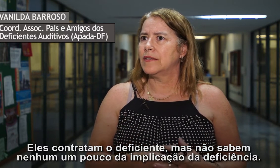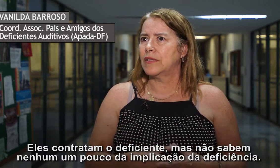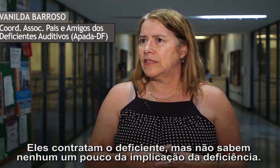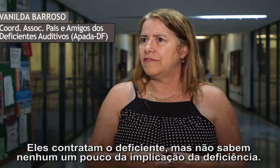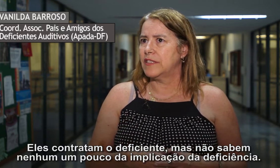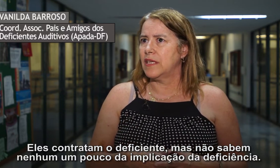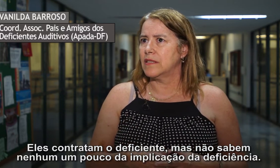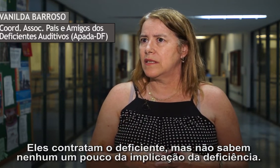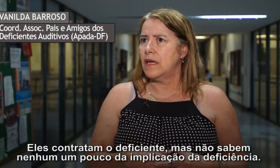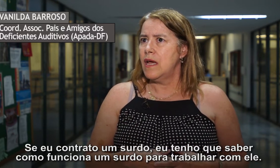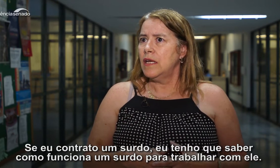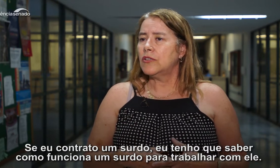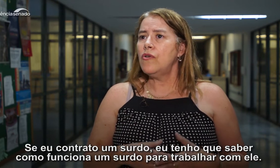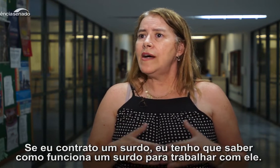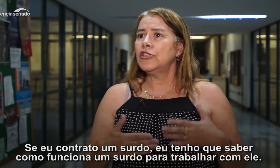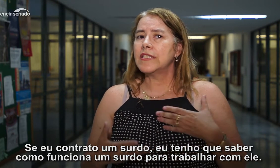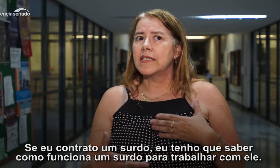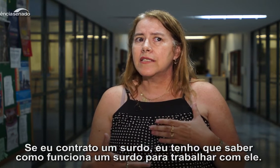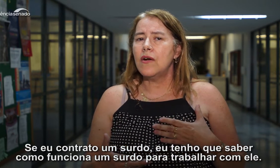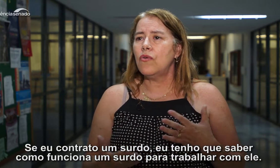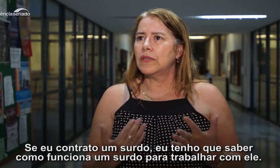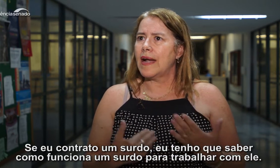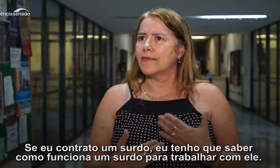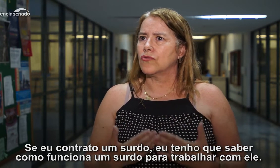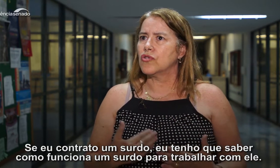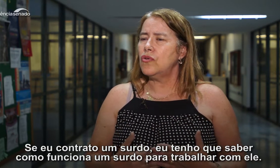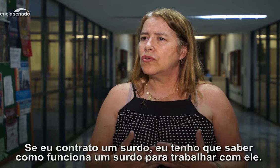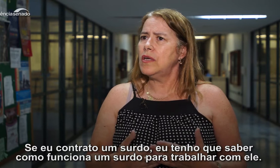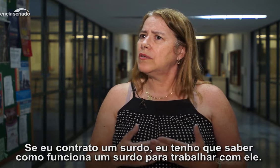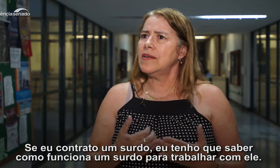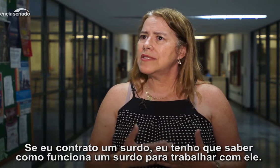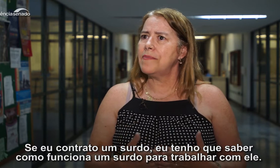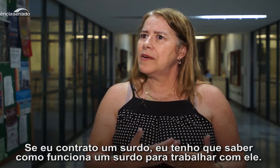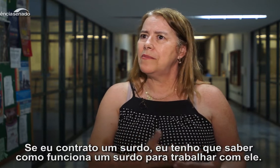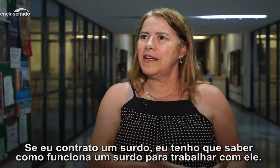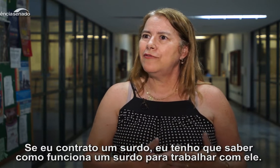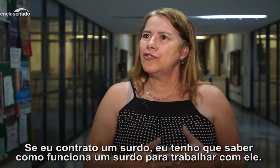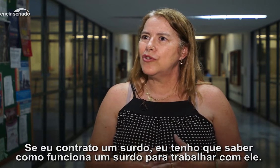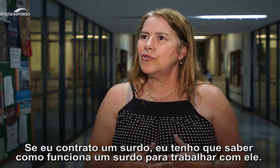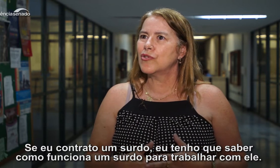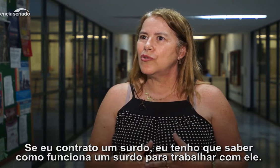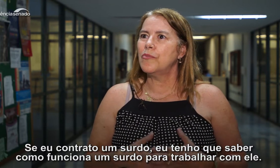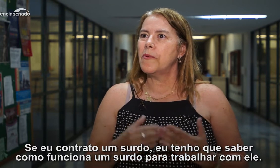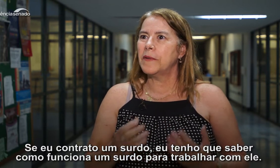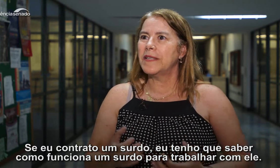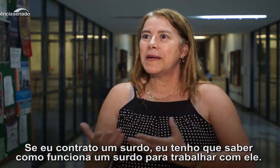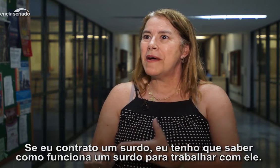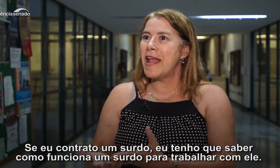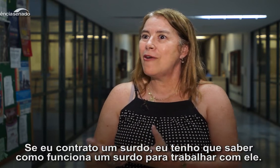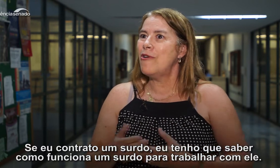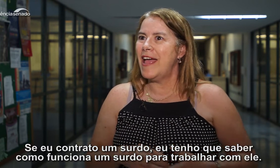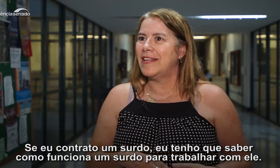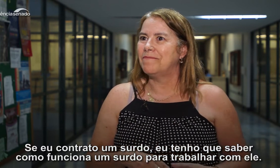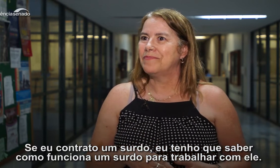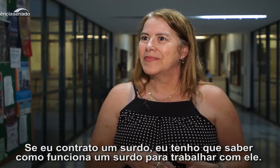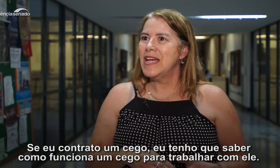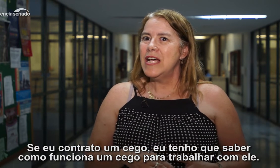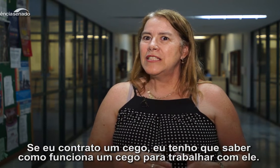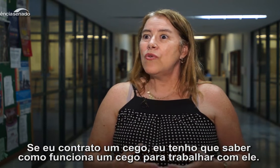da deficiência. Então, eu acho assim, se eu contrato um surdo, eu tenho que saber como é que funciona um surdo para eu poder trabalhar com ele. Se eu